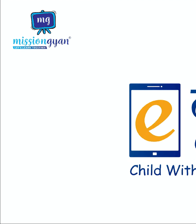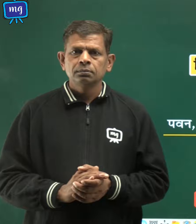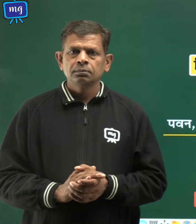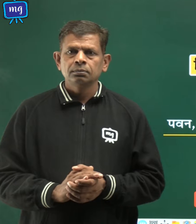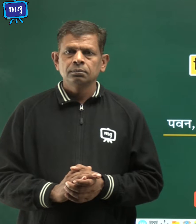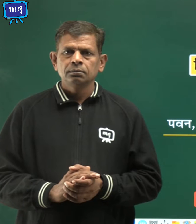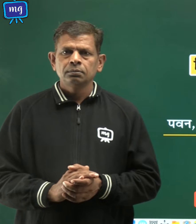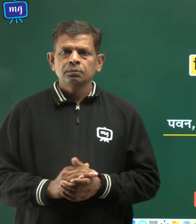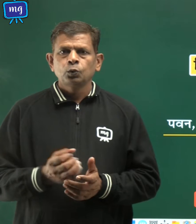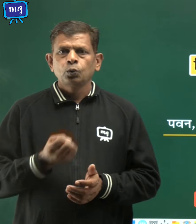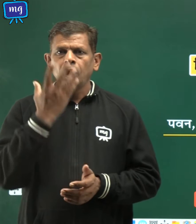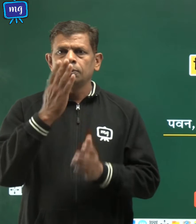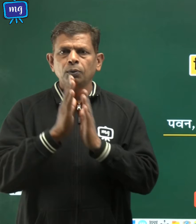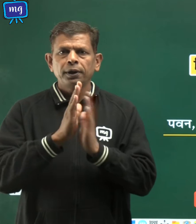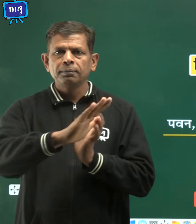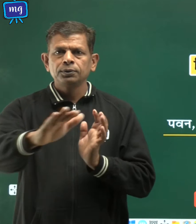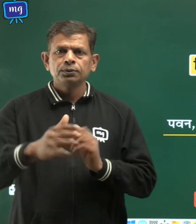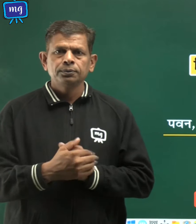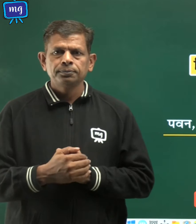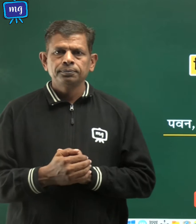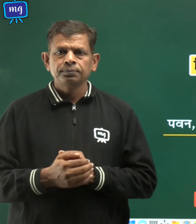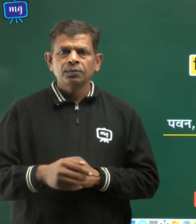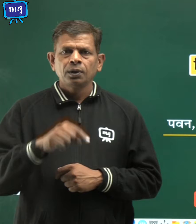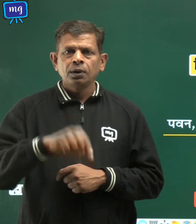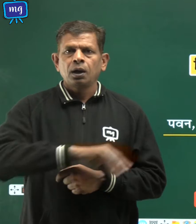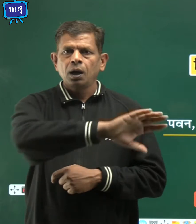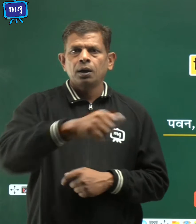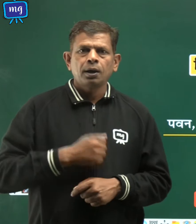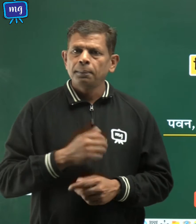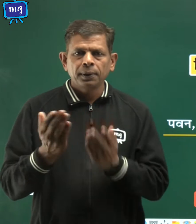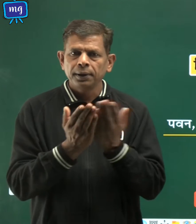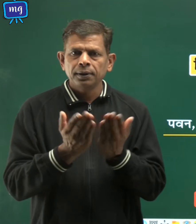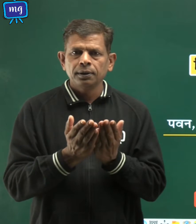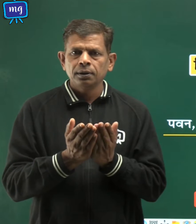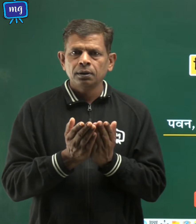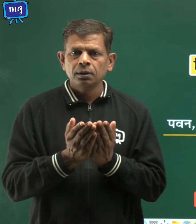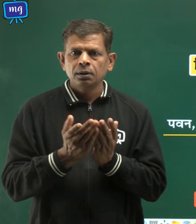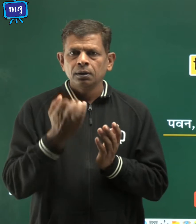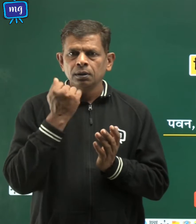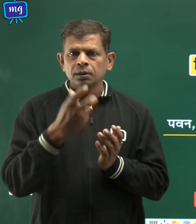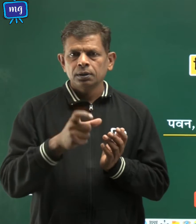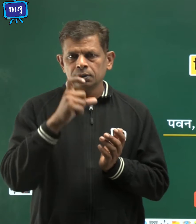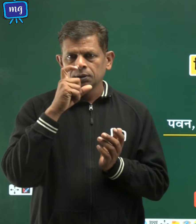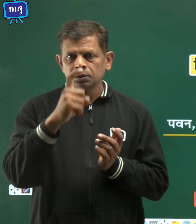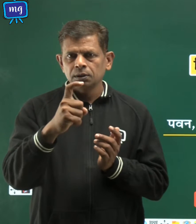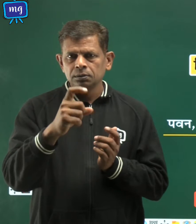गुड मॉर्निंग बच्चो आज हम पढ़ेंगे कक्षा साथ